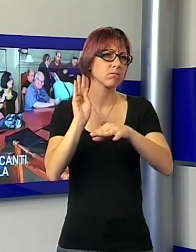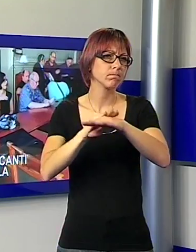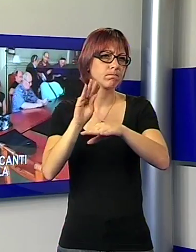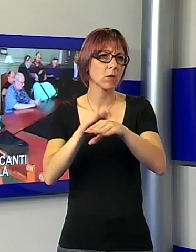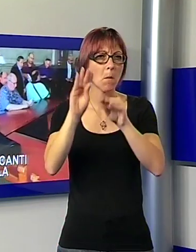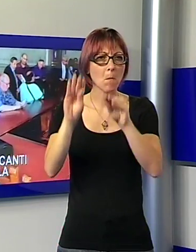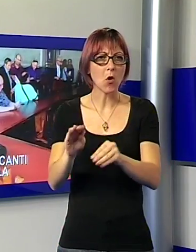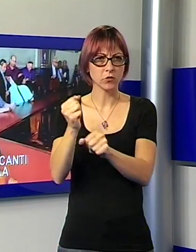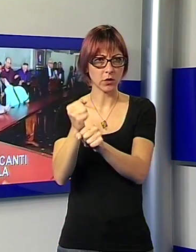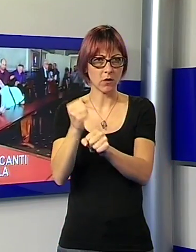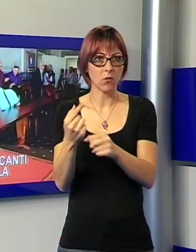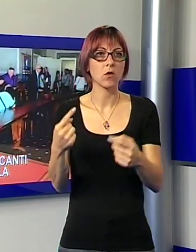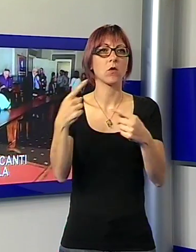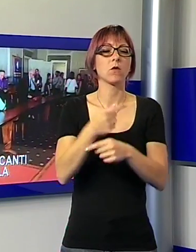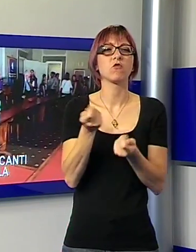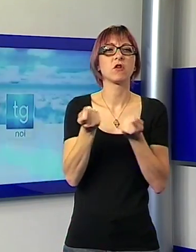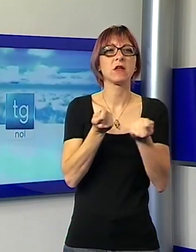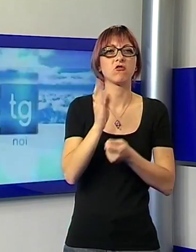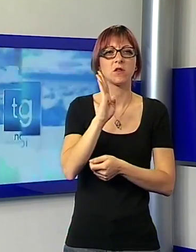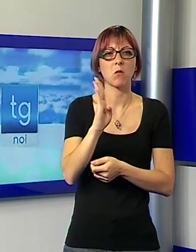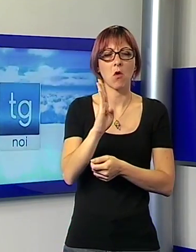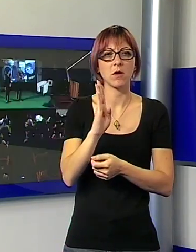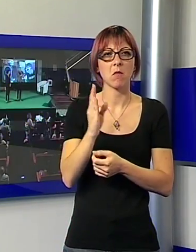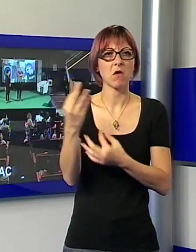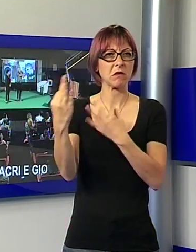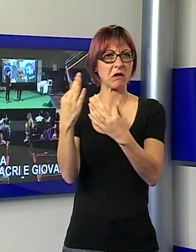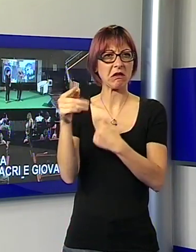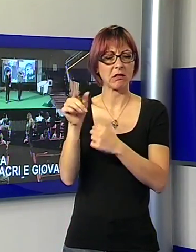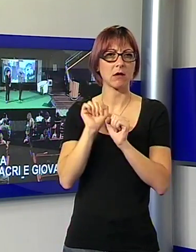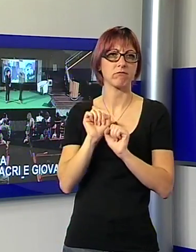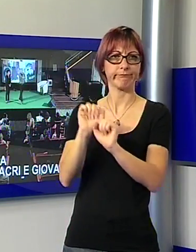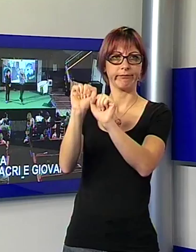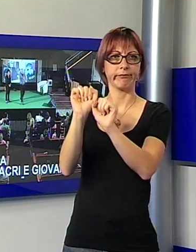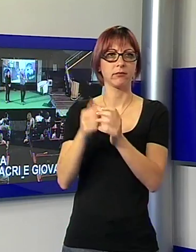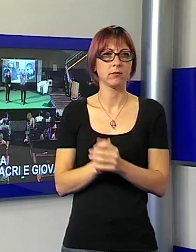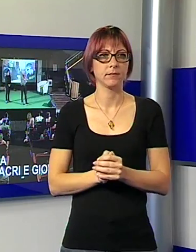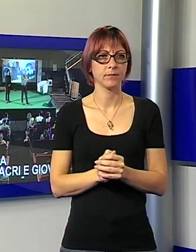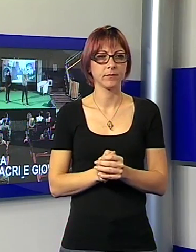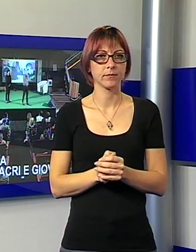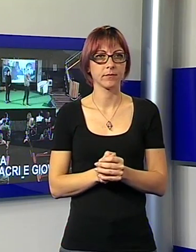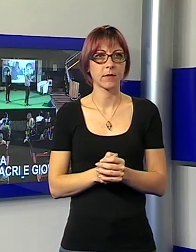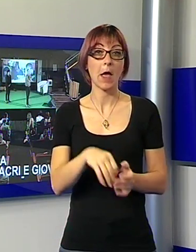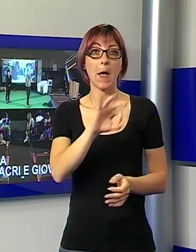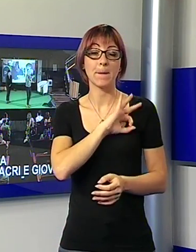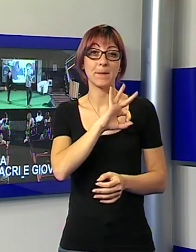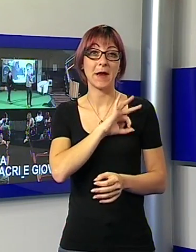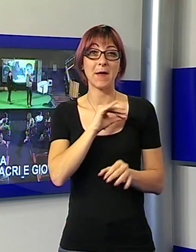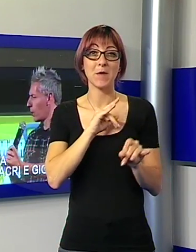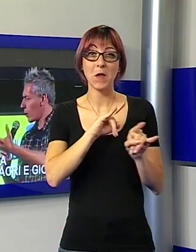Riposi respinge le critiche. Il premio satira tra mosti sacri e giovani rampanti a Forte de Marmi in scena la